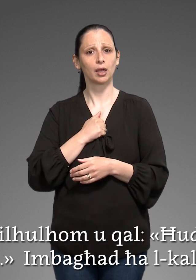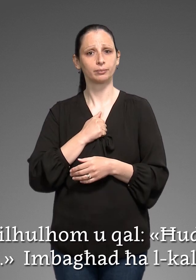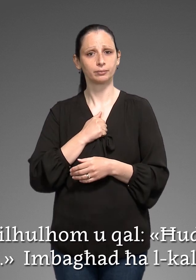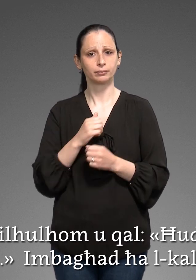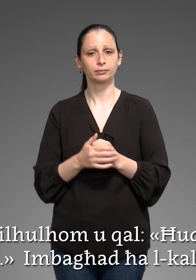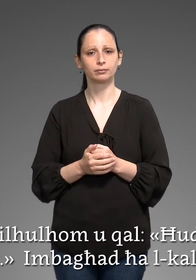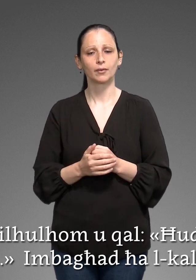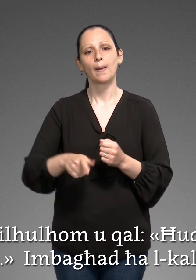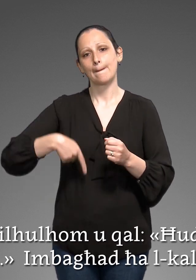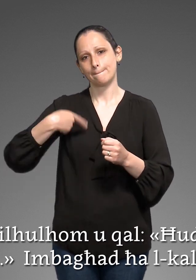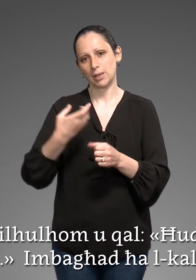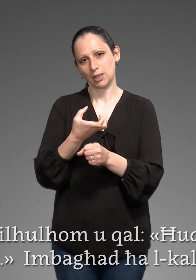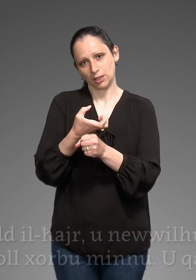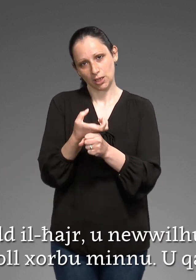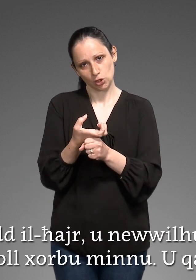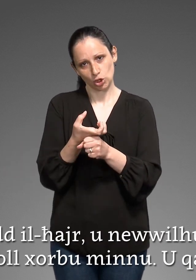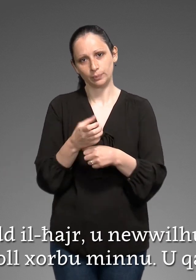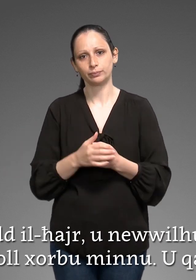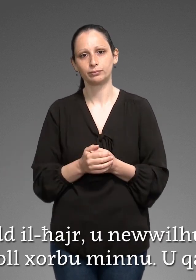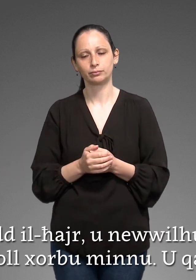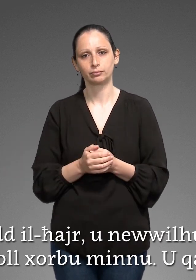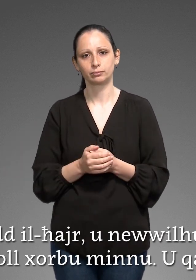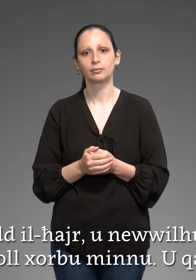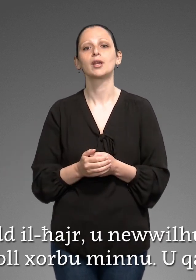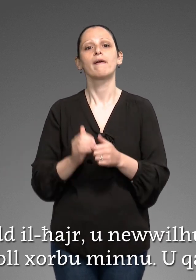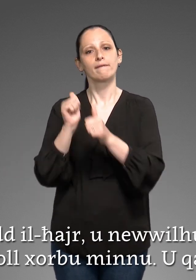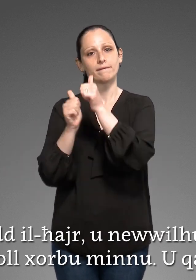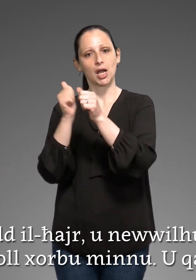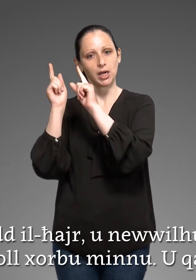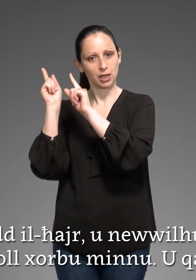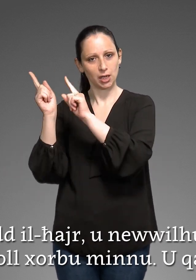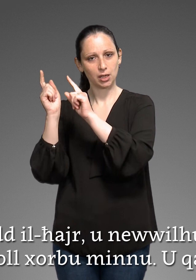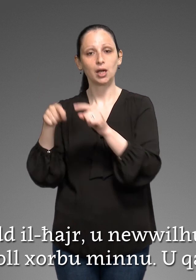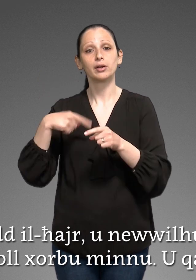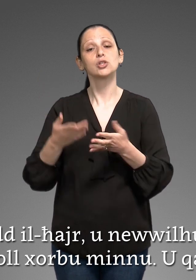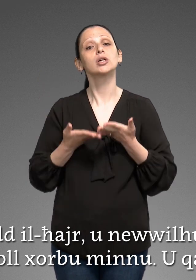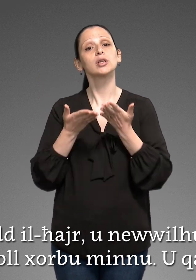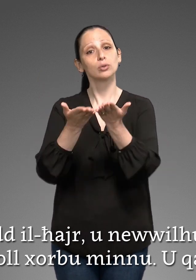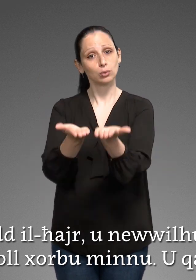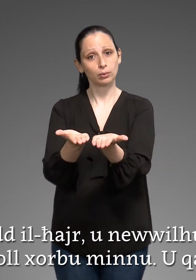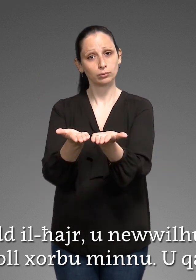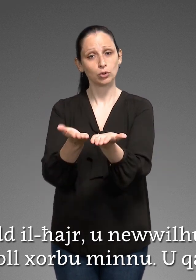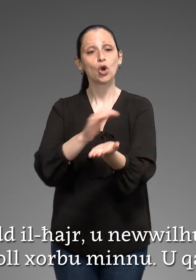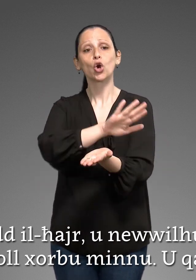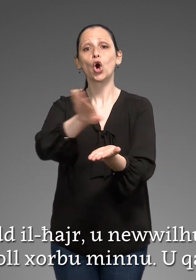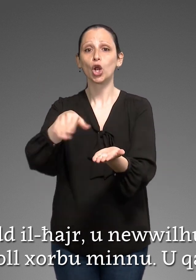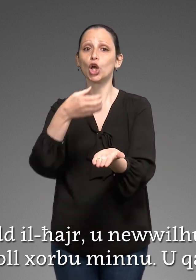Imbaħt għal kalċi Fideħ Ratt il-ħajr U n-nammeklu-wulom U l-koll xorbu minnu